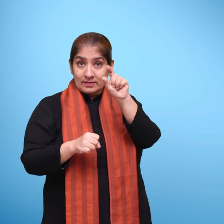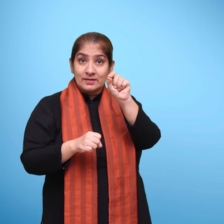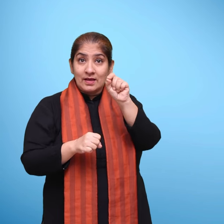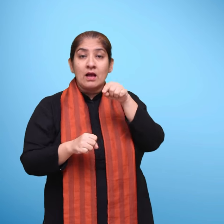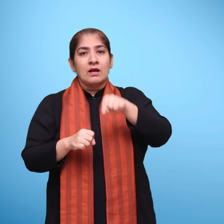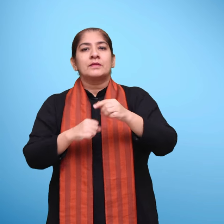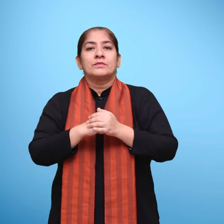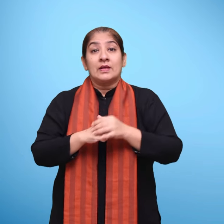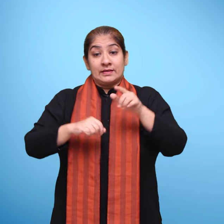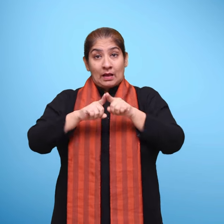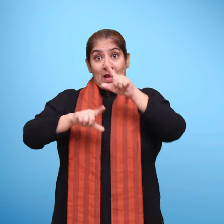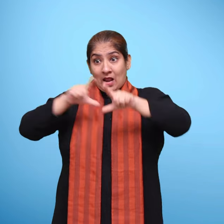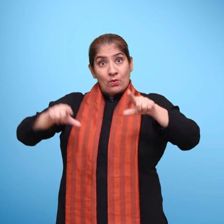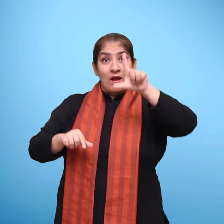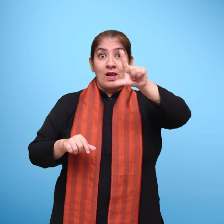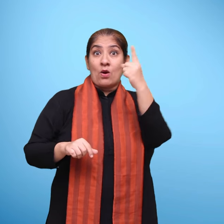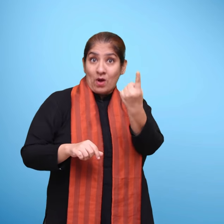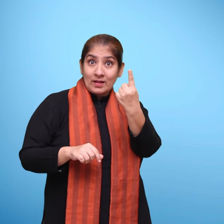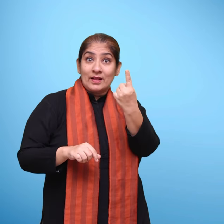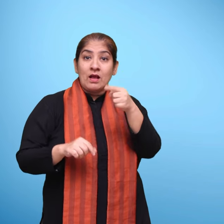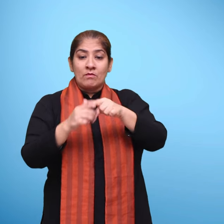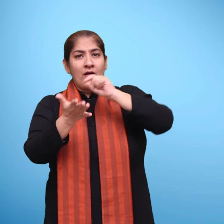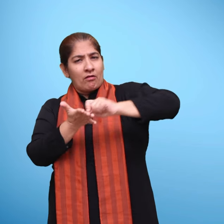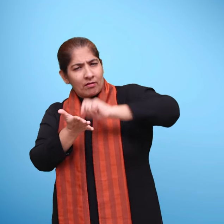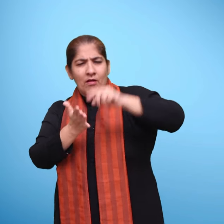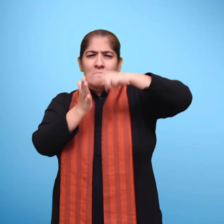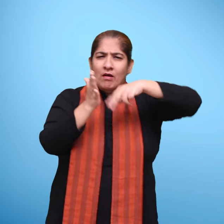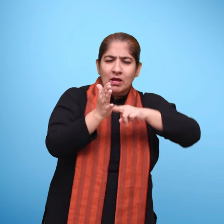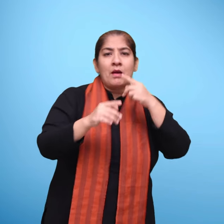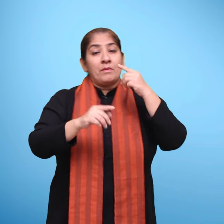भाषा L1 में पढ़ने और लिखने में निपुनता विक्सित करते हैं